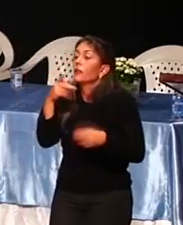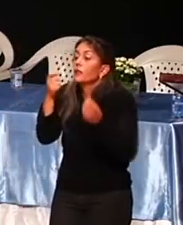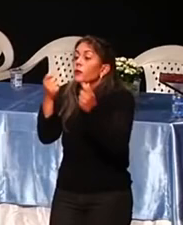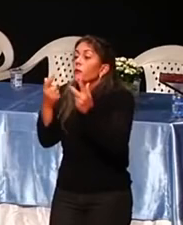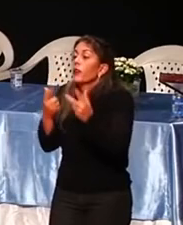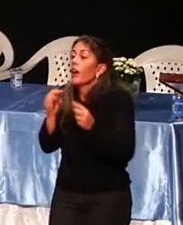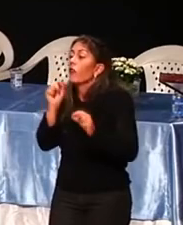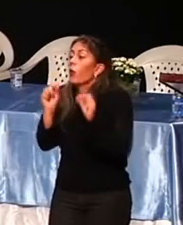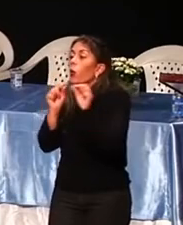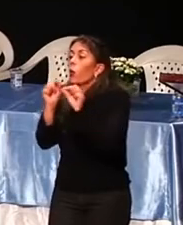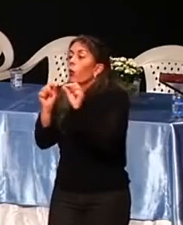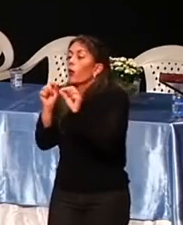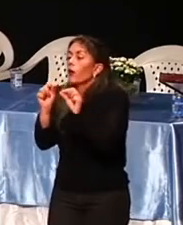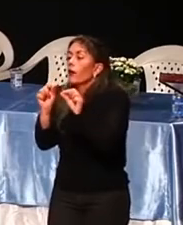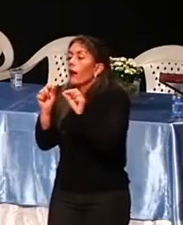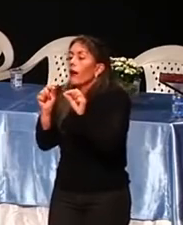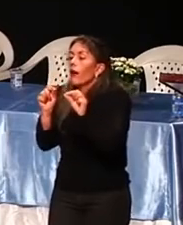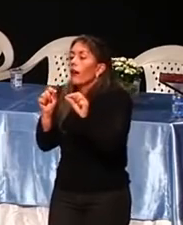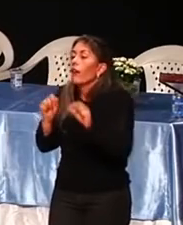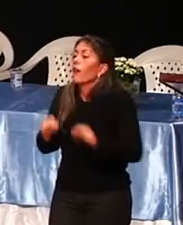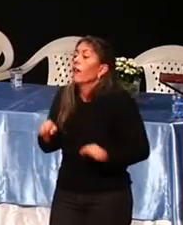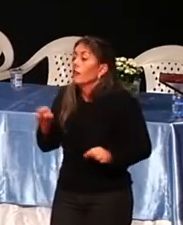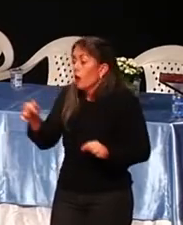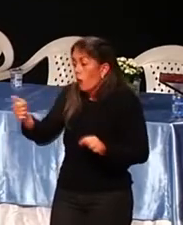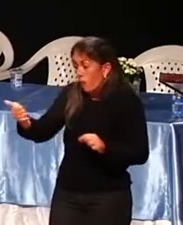espelho. Me diga com quem andas.